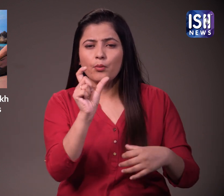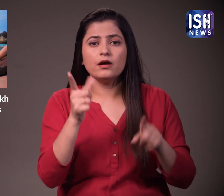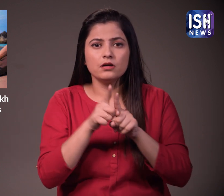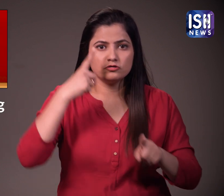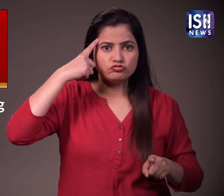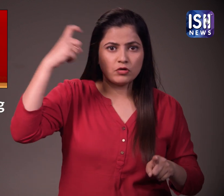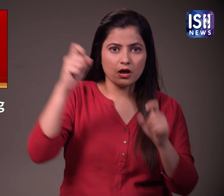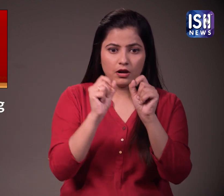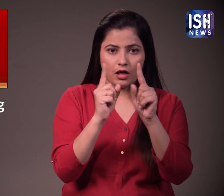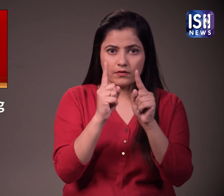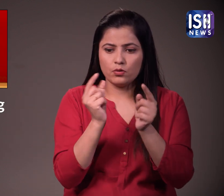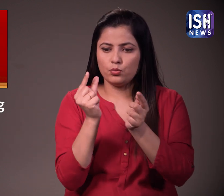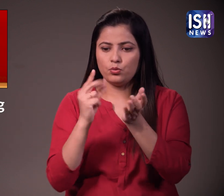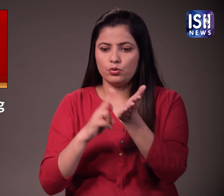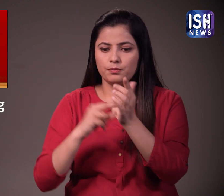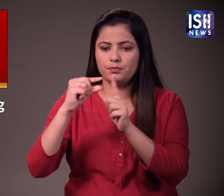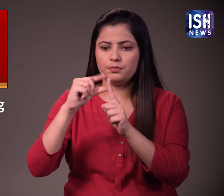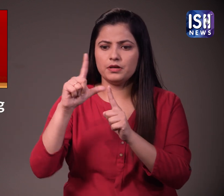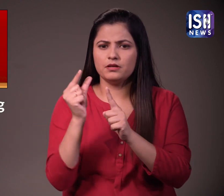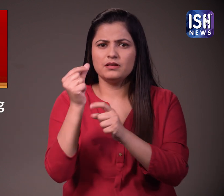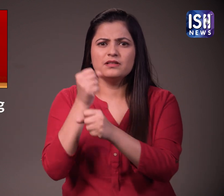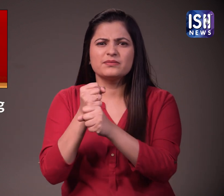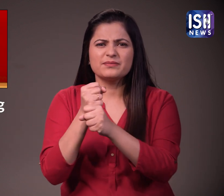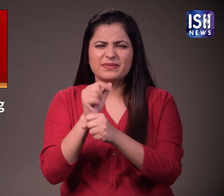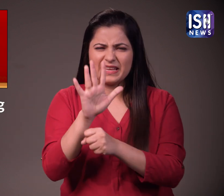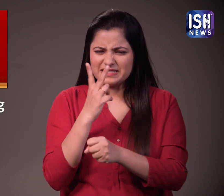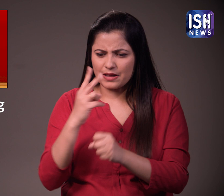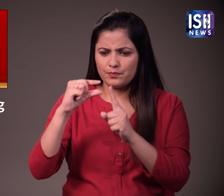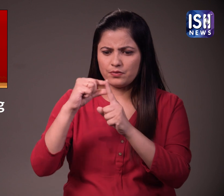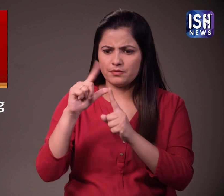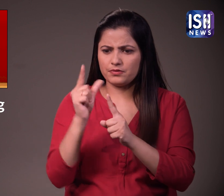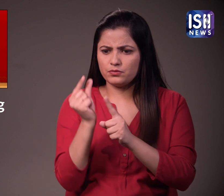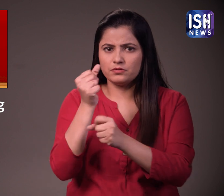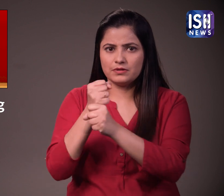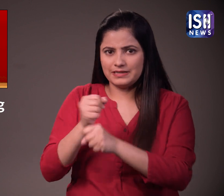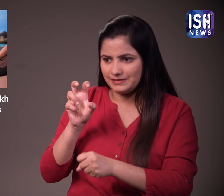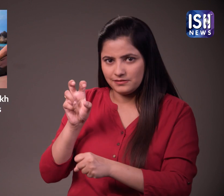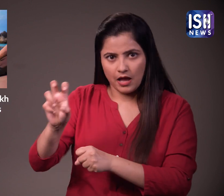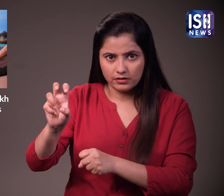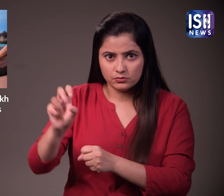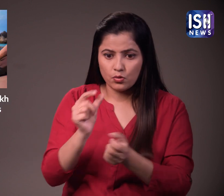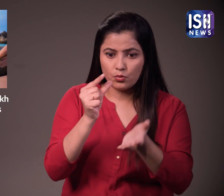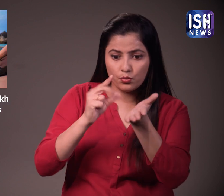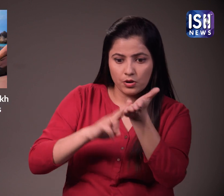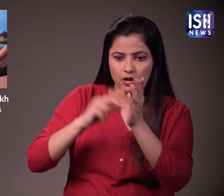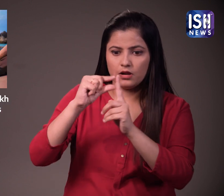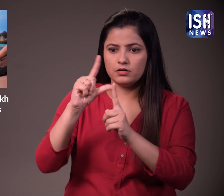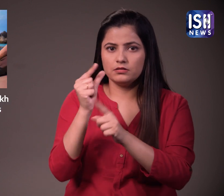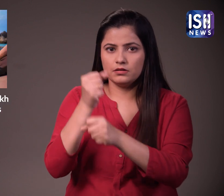जिसे ड्रीम 11 अनप्लग का नाम दिया गया, प्लग इन का अर्थ होता है कनेक करना, अनप्लग का अर्थ है डिस्कनेक करना,